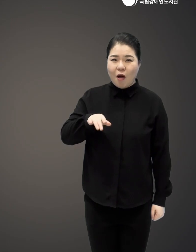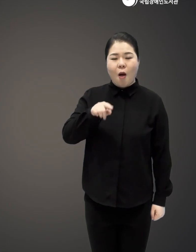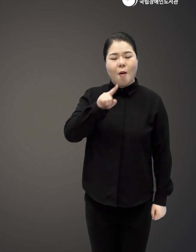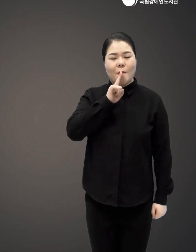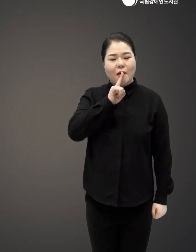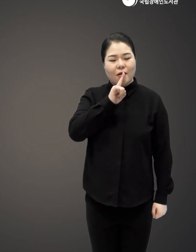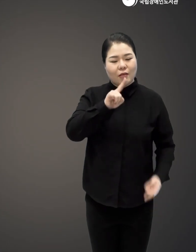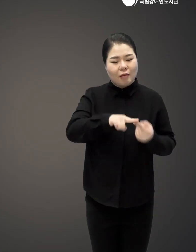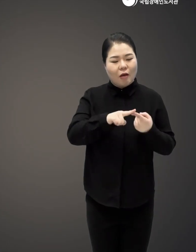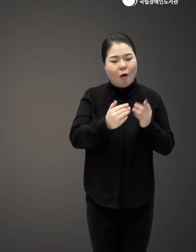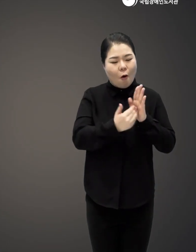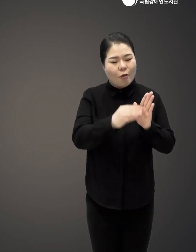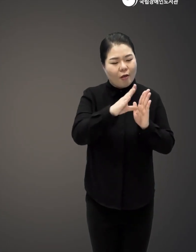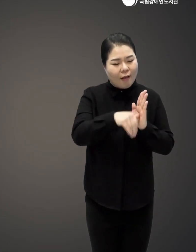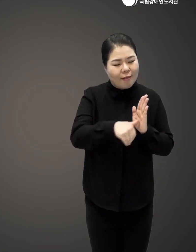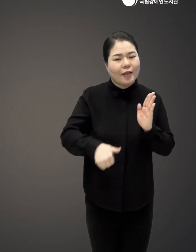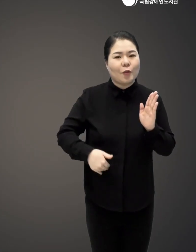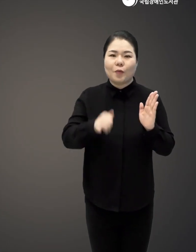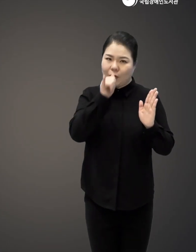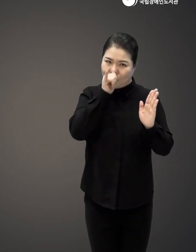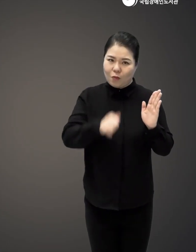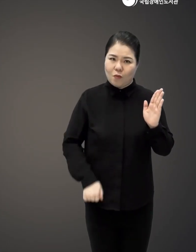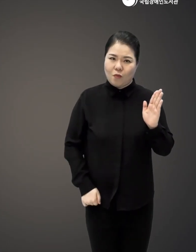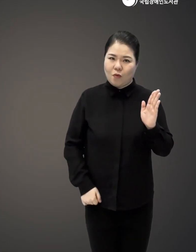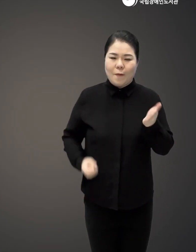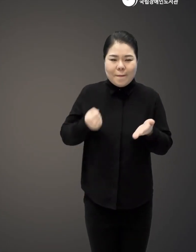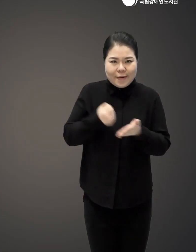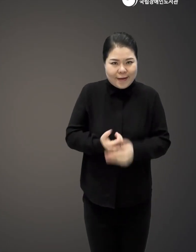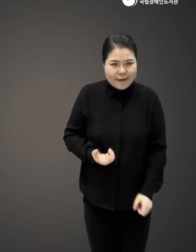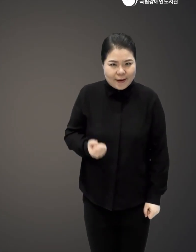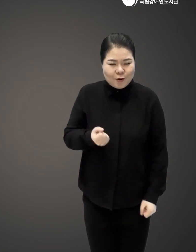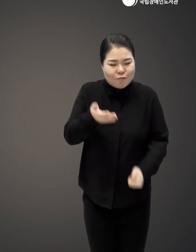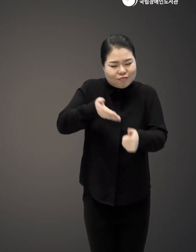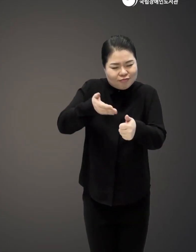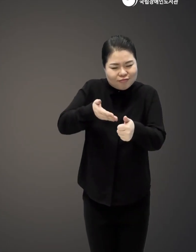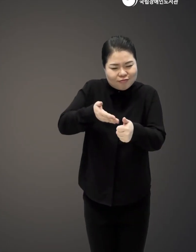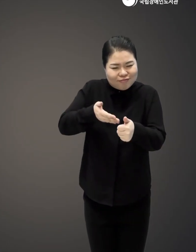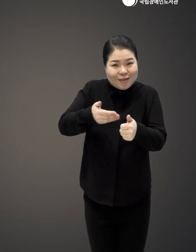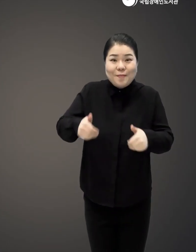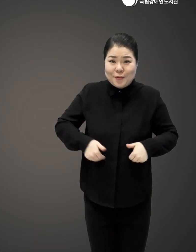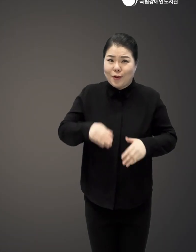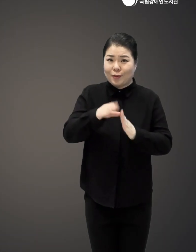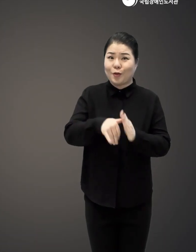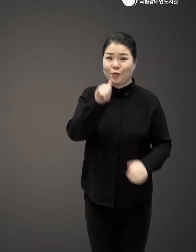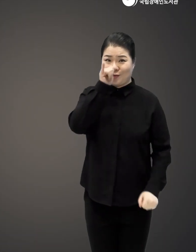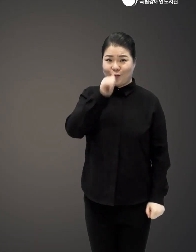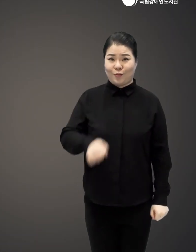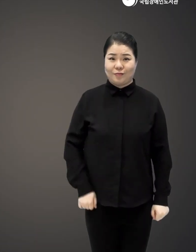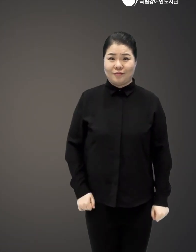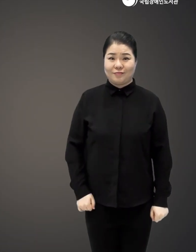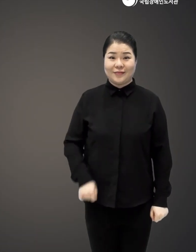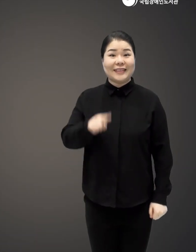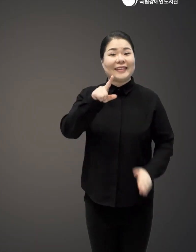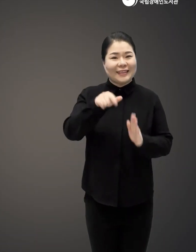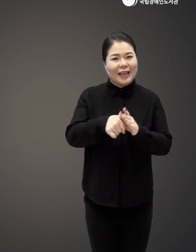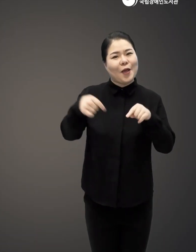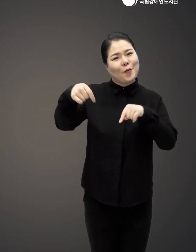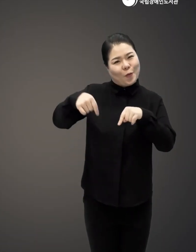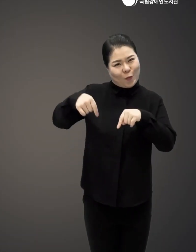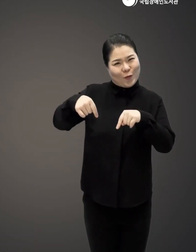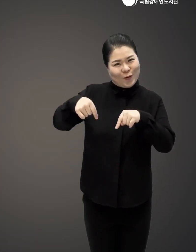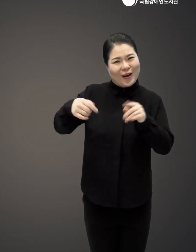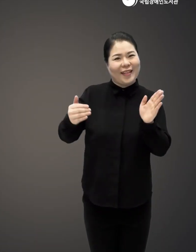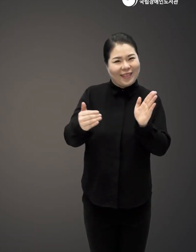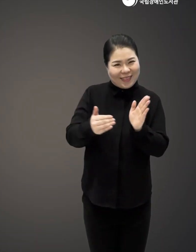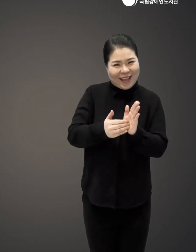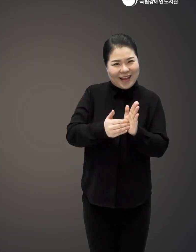거절이라는 것도 해야 하고요 용기 있게 부탁이라는 것도 할 수 있어야 됩니다 그럴 때 우리는 조율을